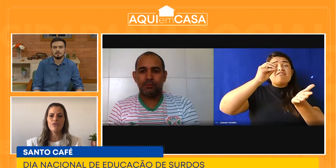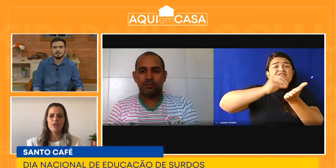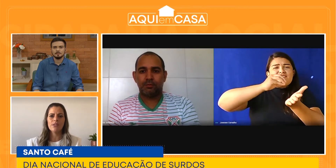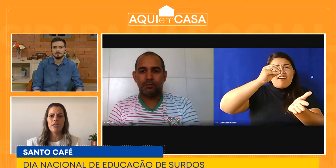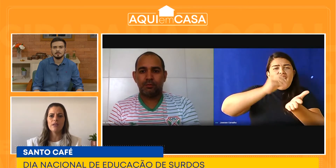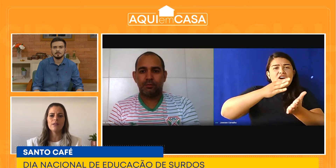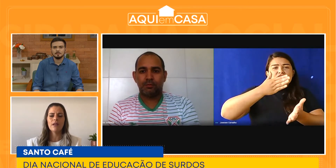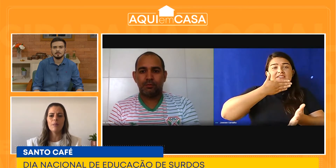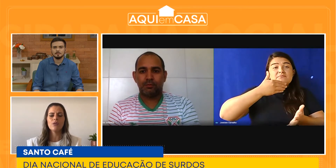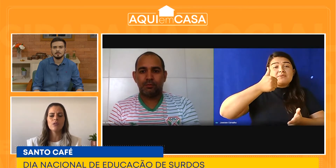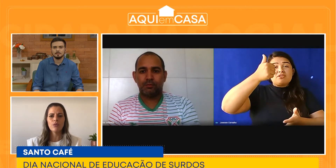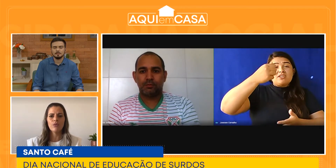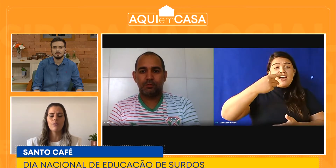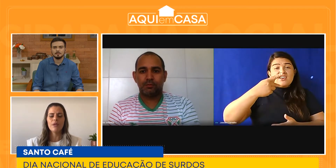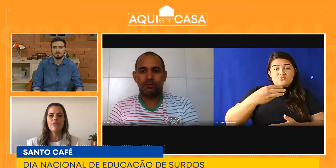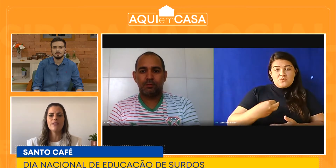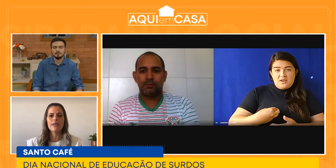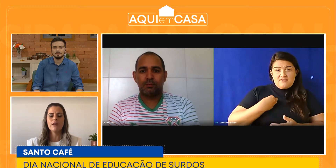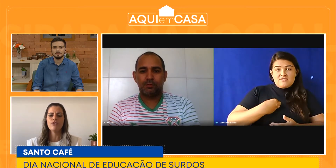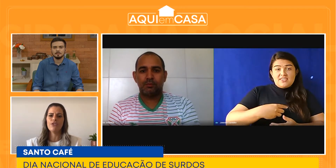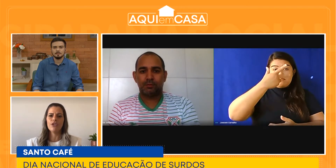vocês, né? Pessoas com deficiência auditiva.